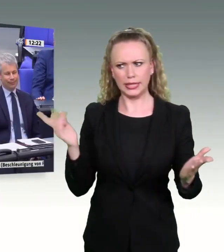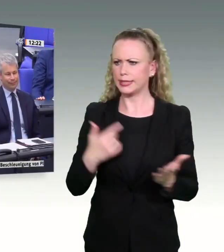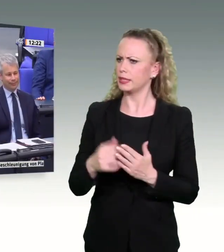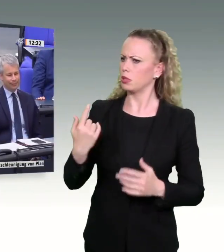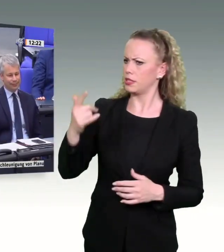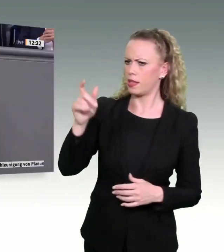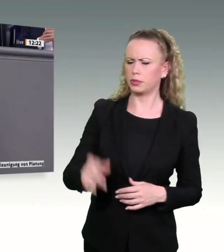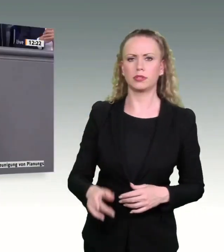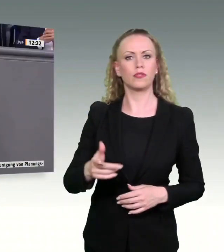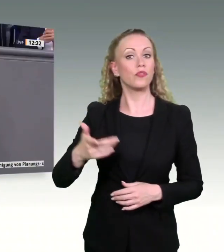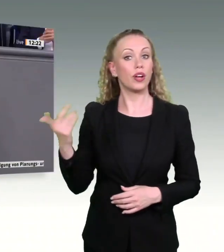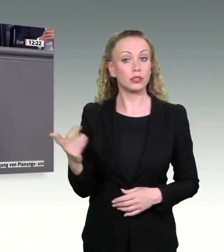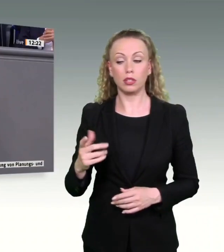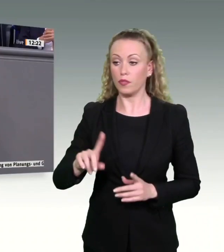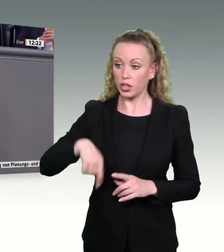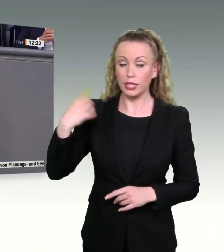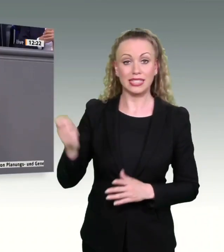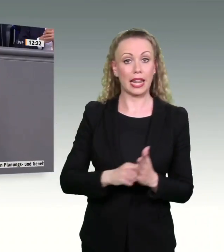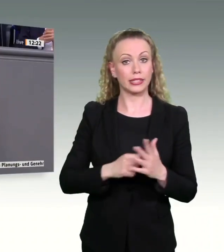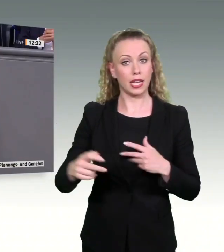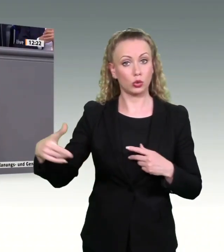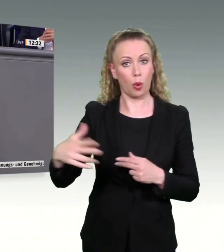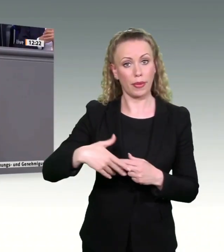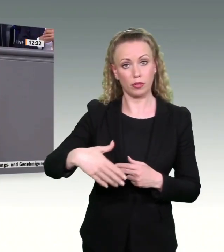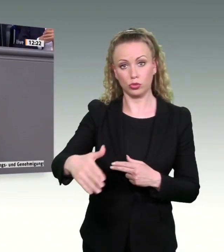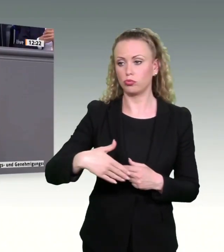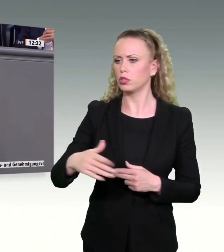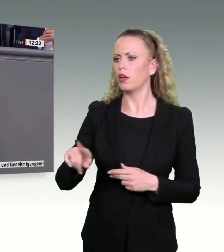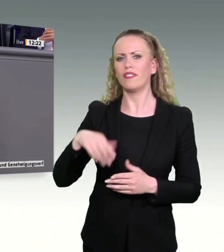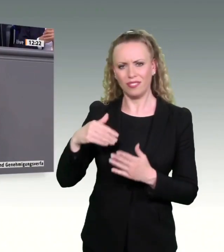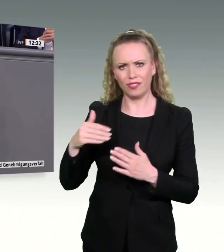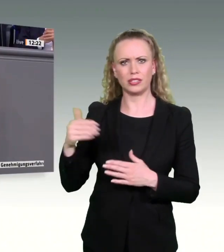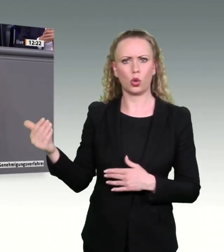nächsten Legislaturperiode weiterhin aus der Opposition machen können.